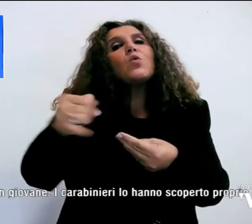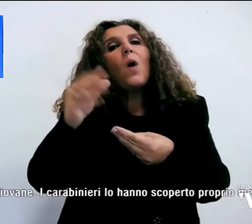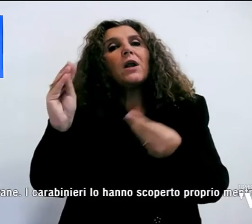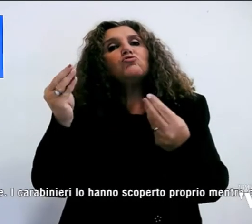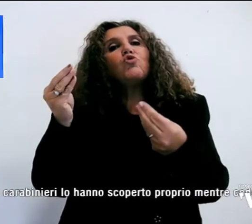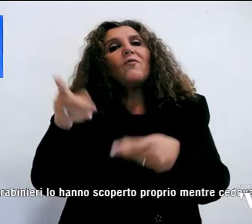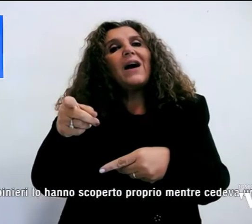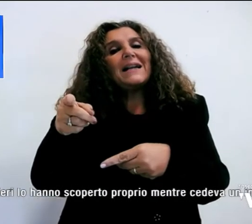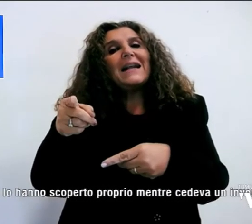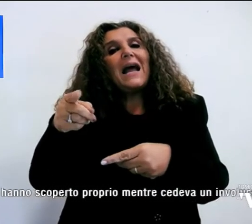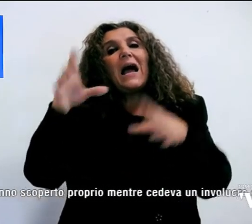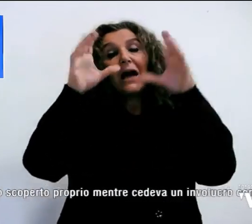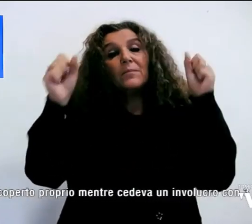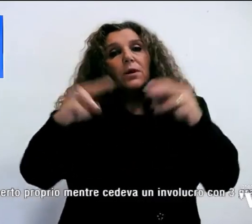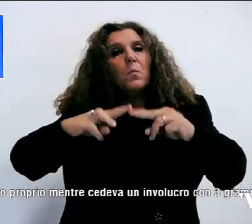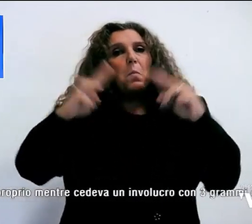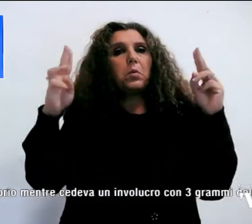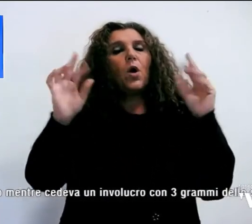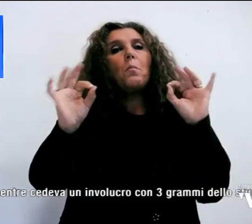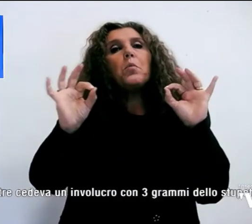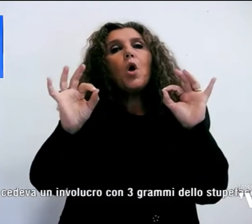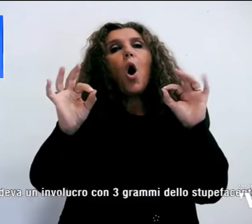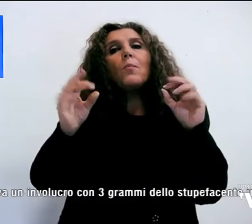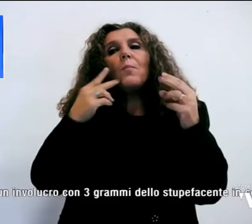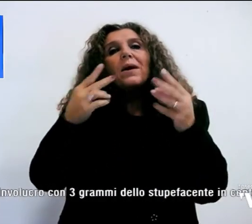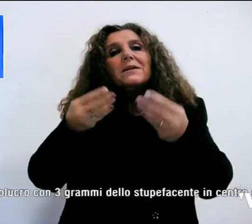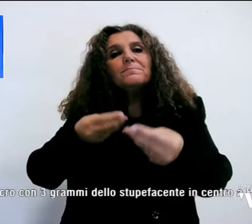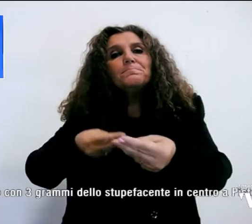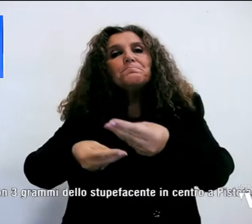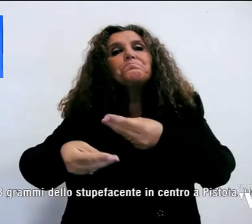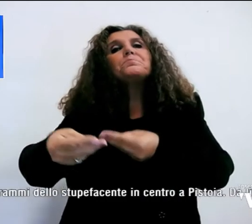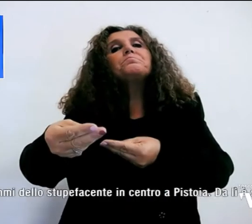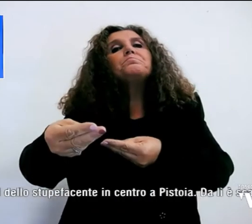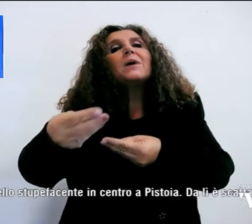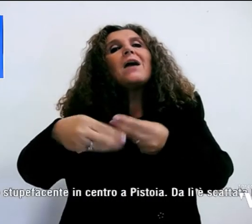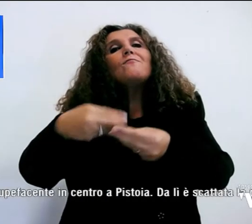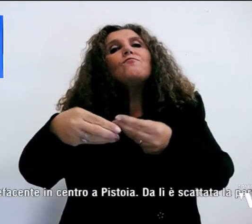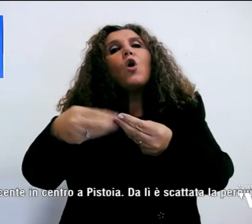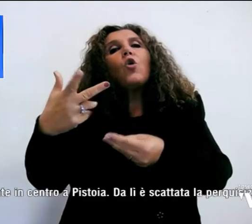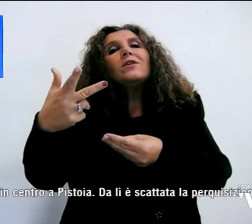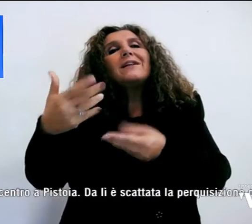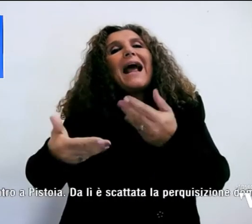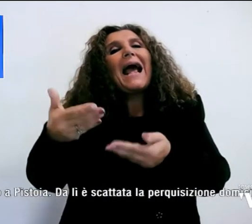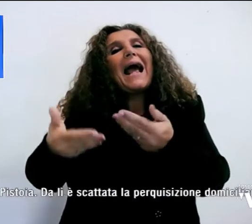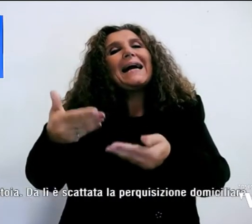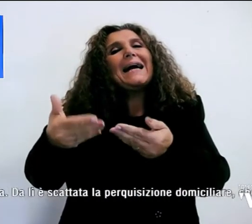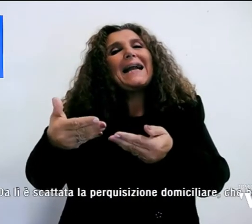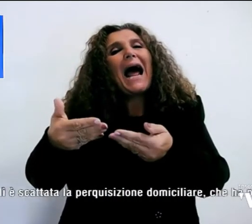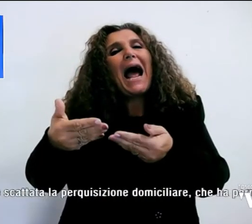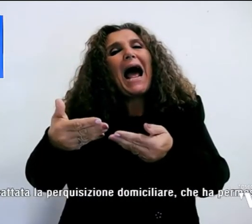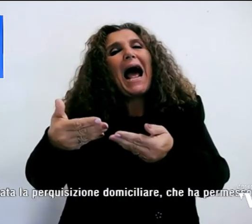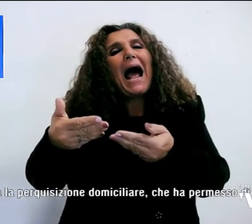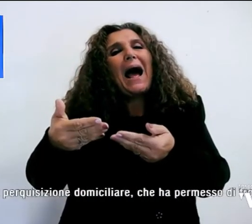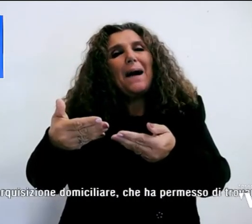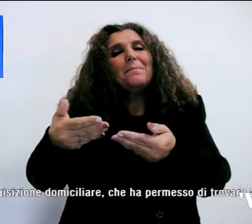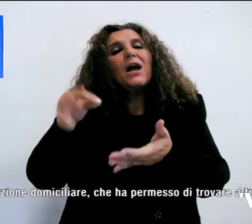hanno scoperto, proprio mentre dava un involucro con tre grammi dello stupefacente, stupefacente in centro